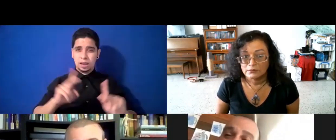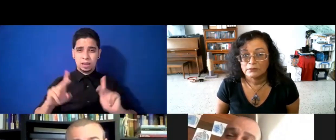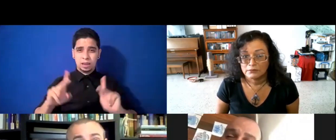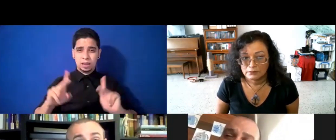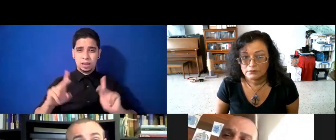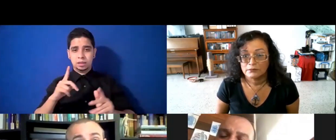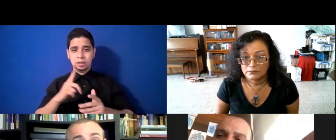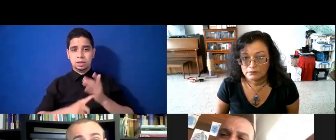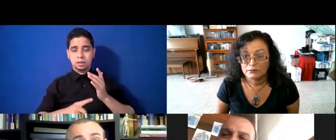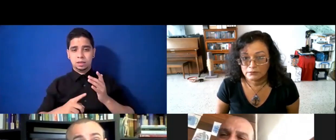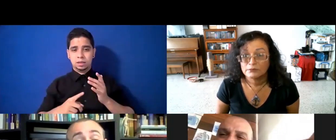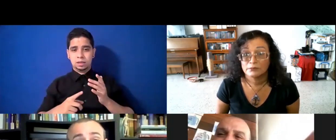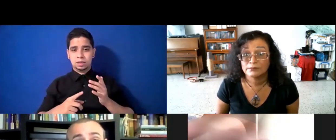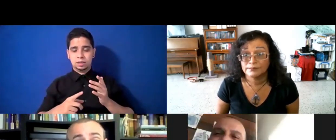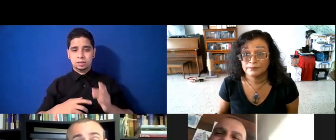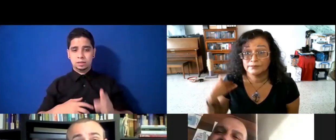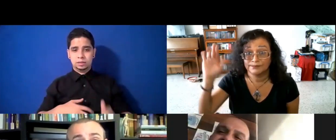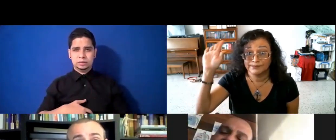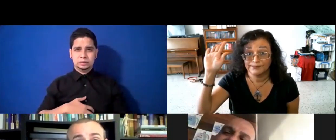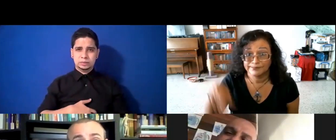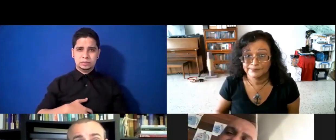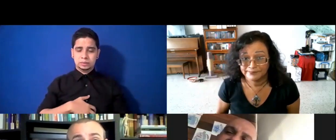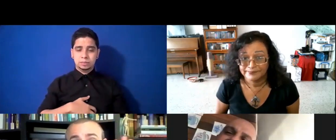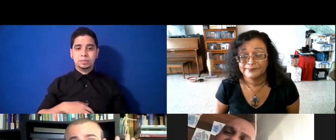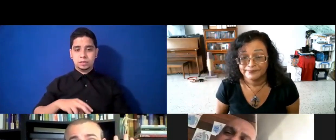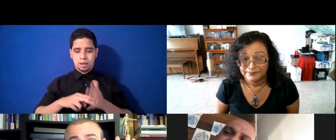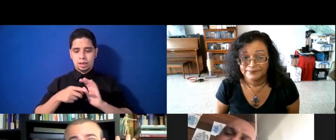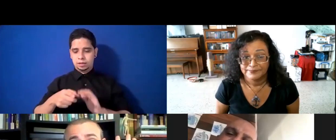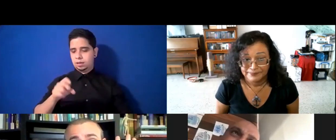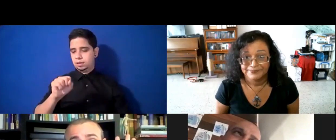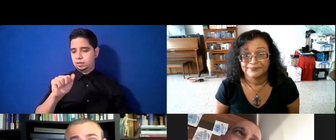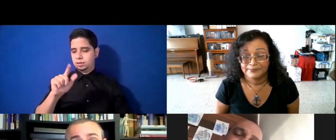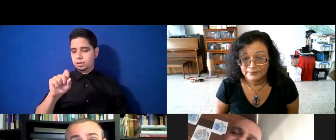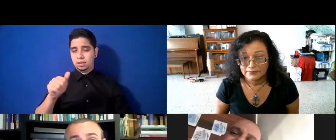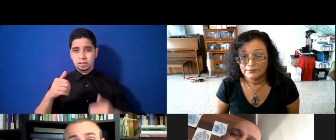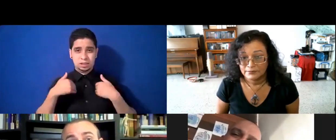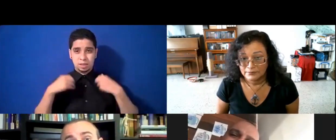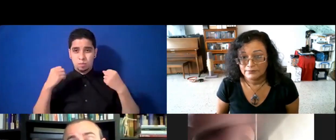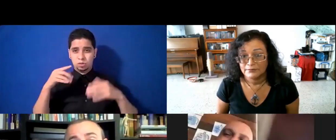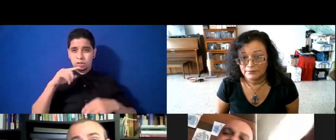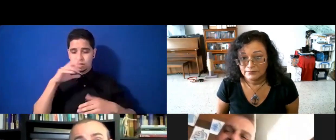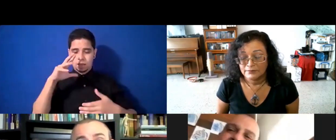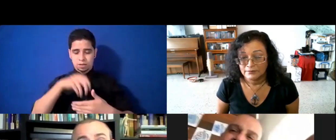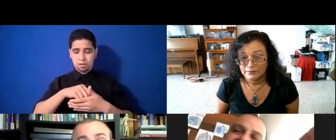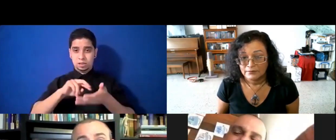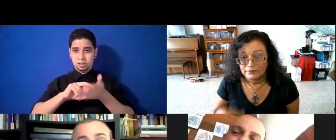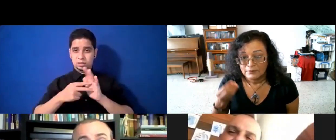repetirla, pues la salsa al tener tanta zanahoria, pues hace que la sea más segura.